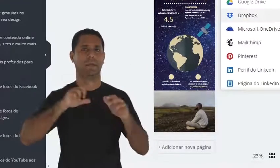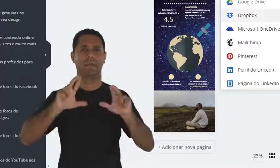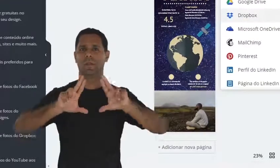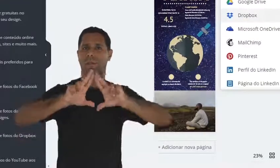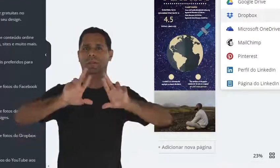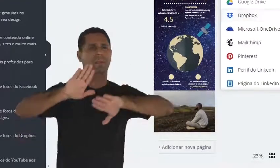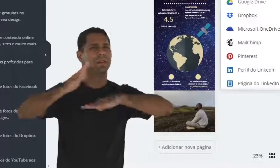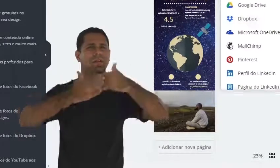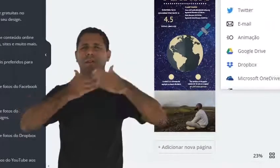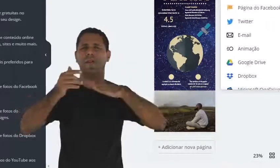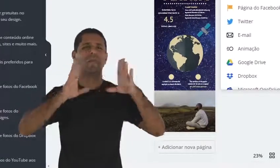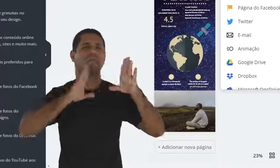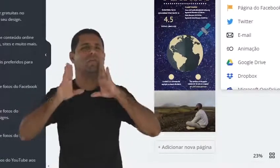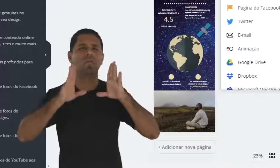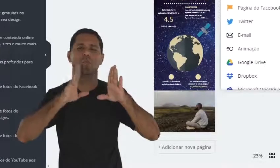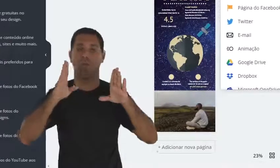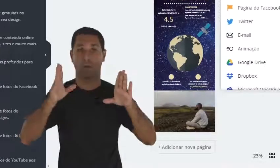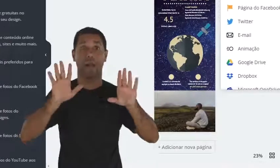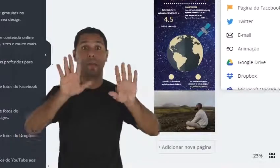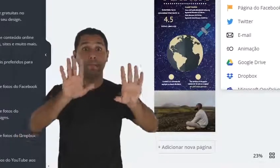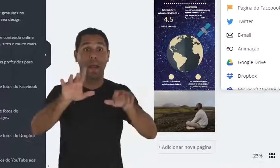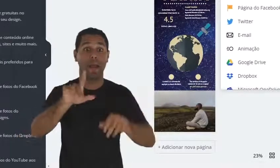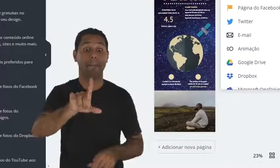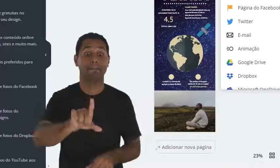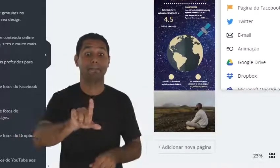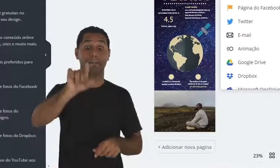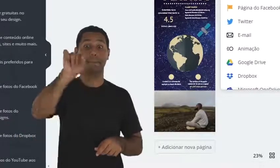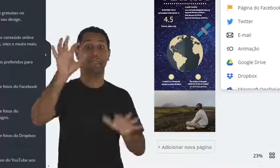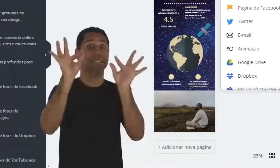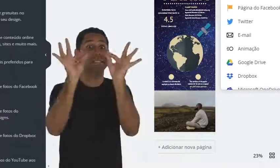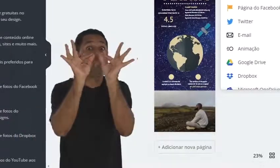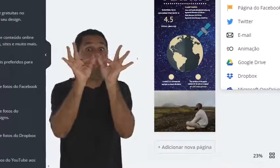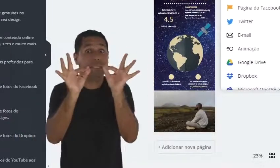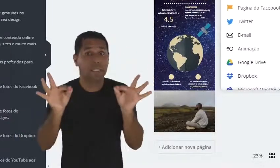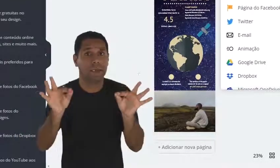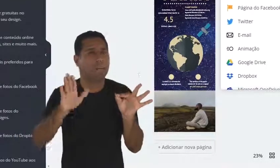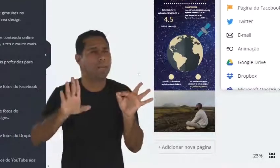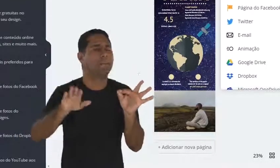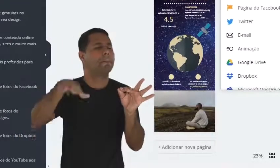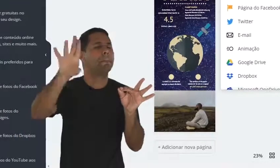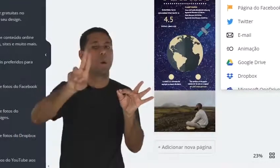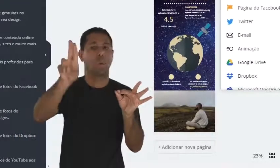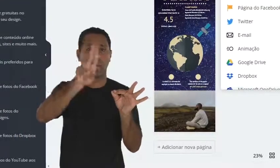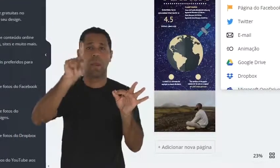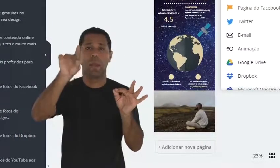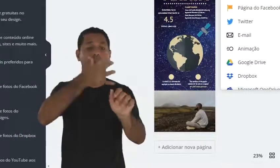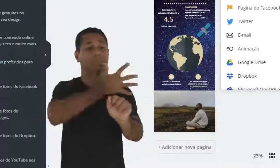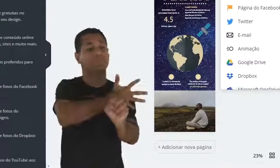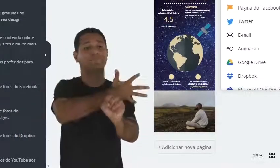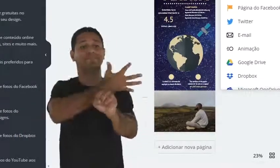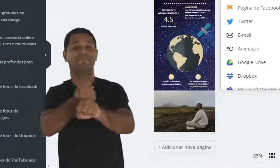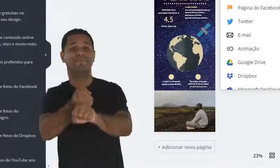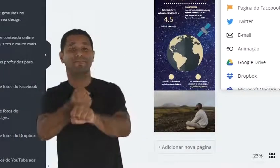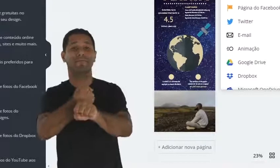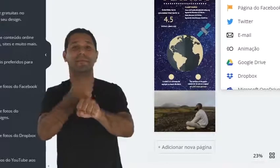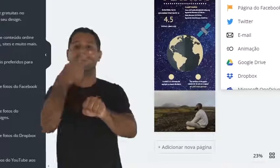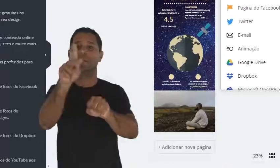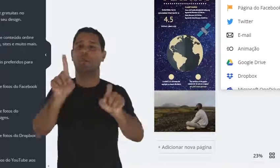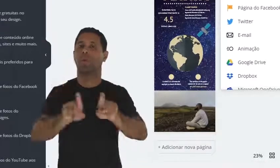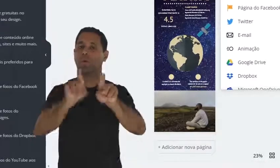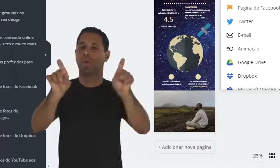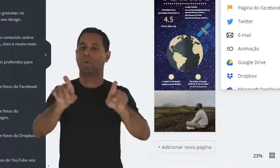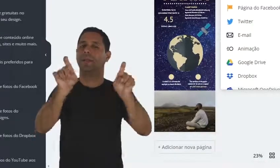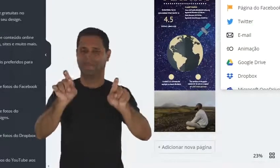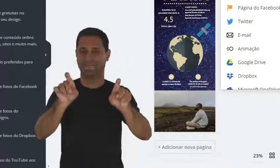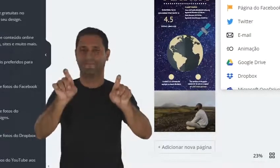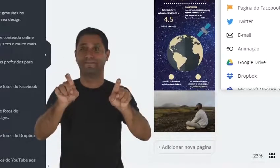Dropbox. Bom, mas eu acho que a opção mais simples e a que você vai usar mais vezes é o baixar para o